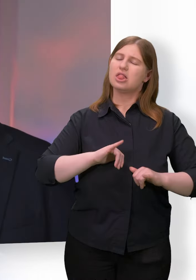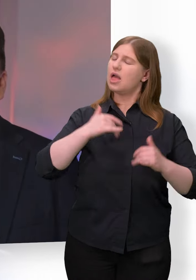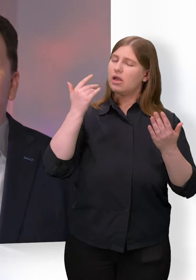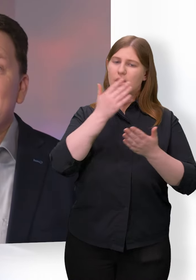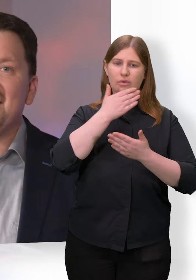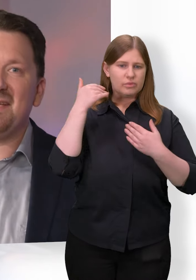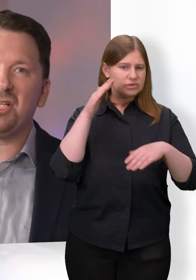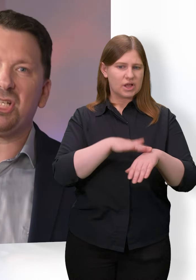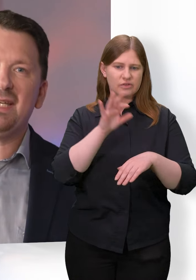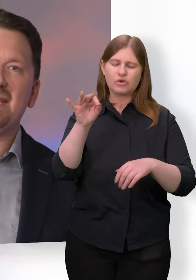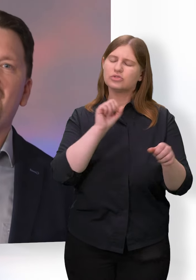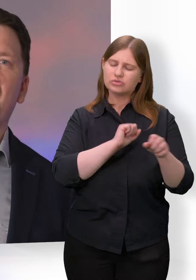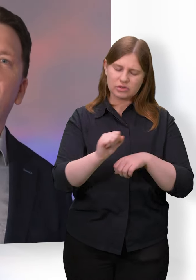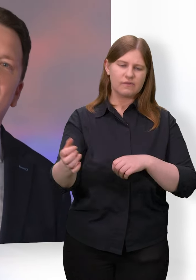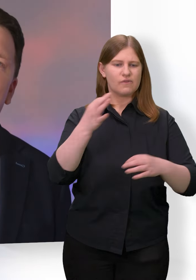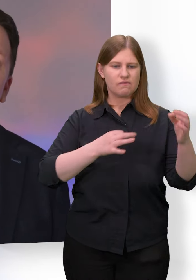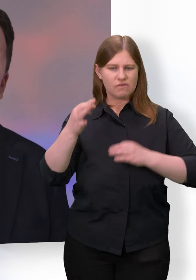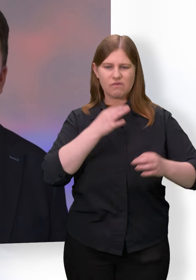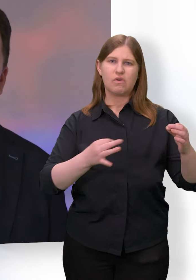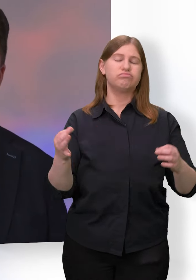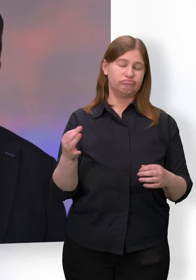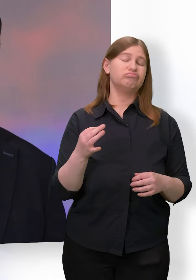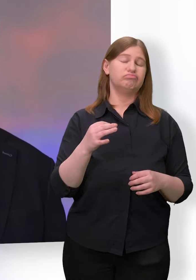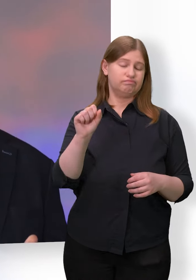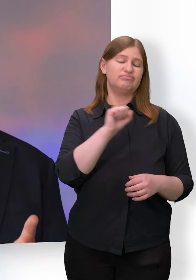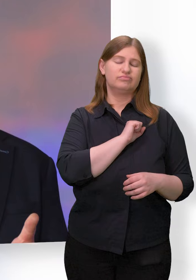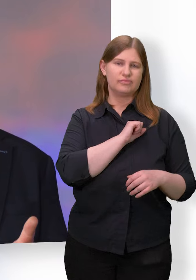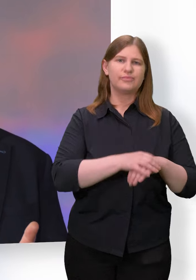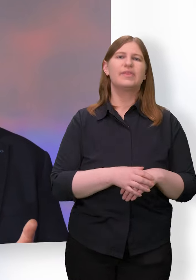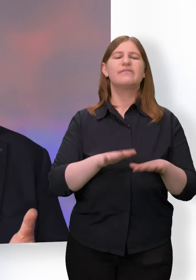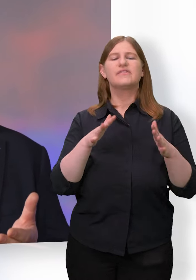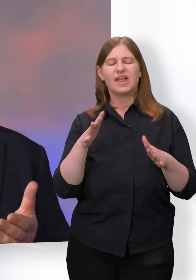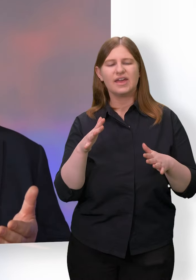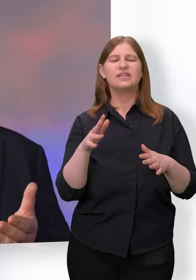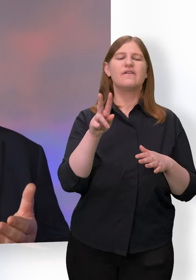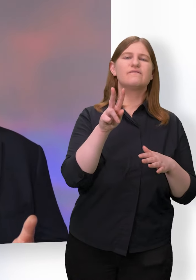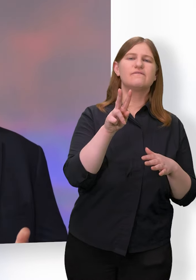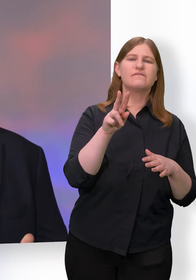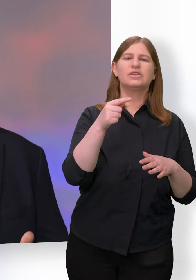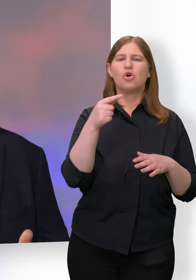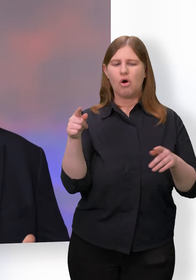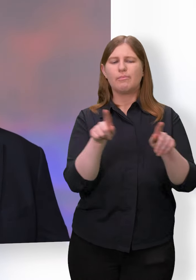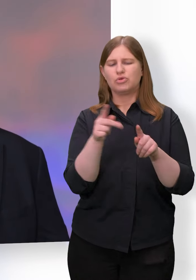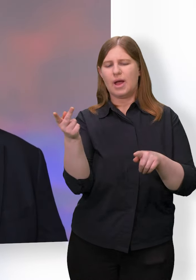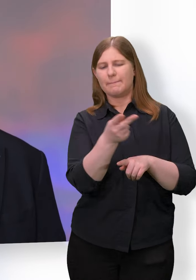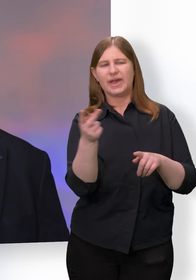Vielleicht ist die Geschichte der Van Goghs ein zu großes Beispiel, aber könnten Sie solche Lebensbegleiter für sich benennen?